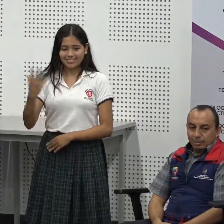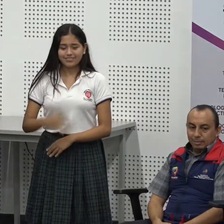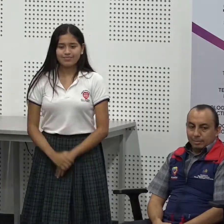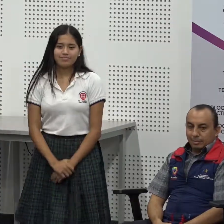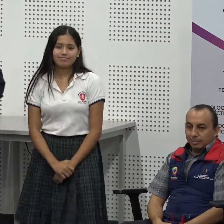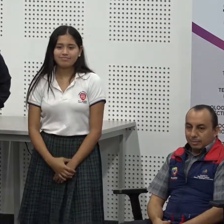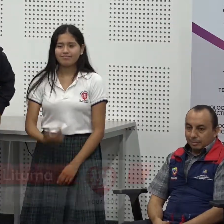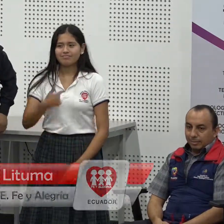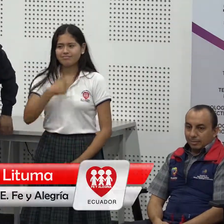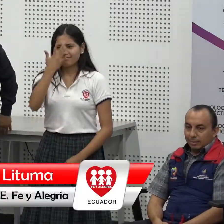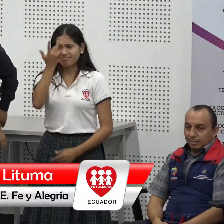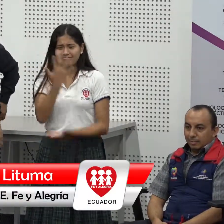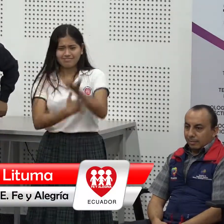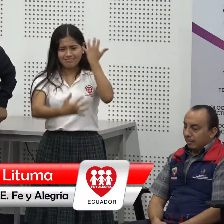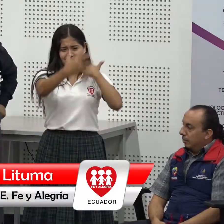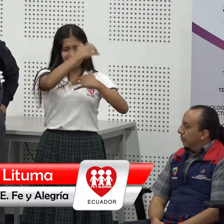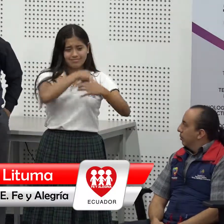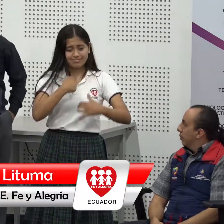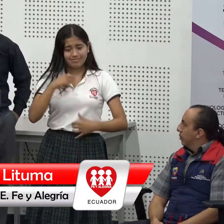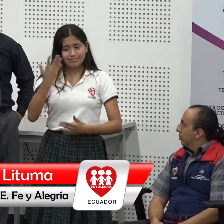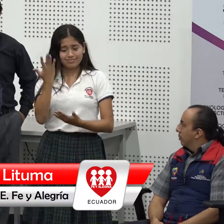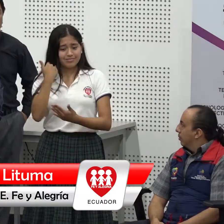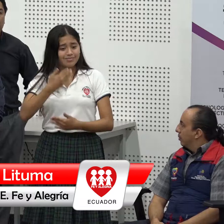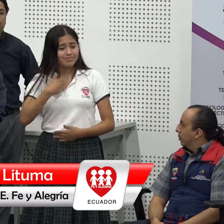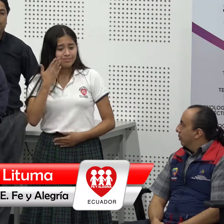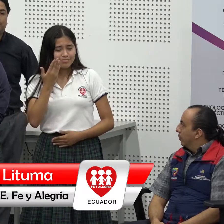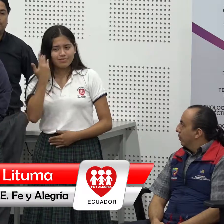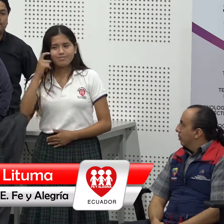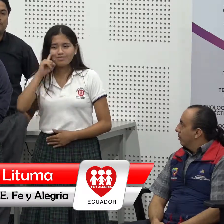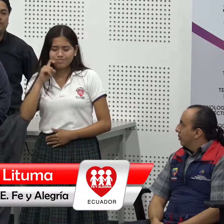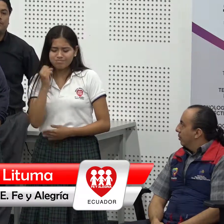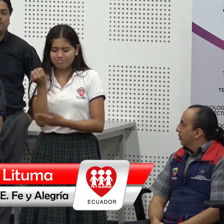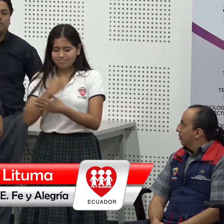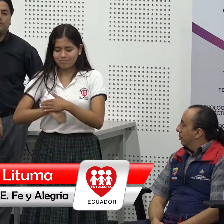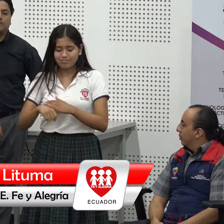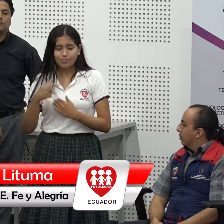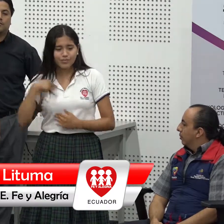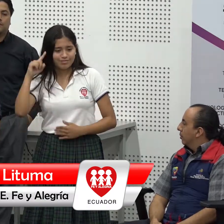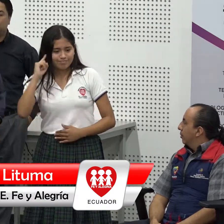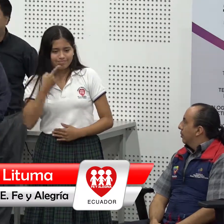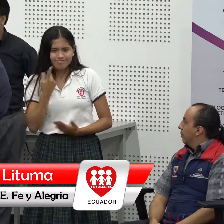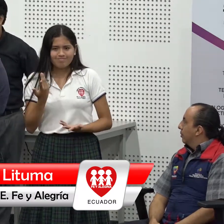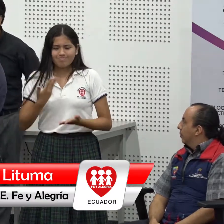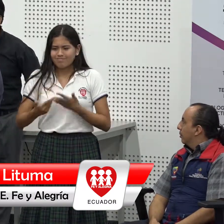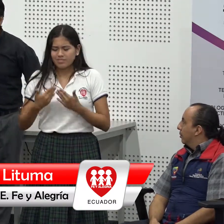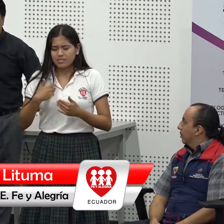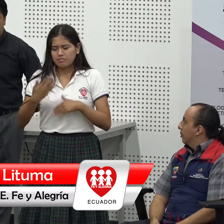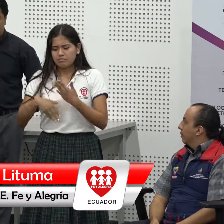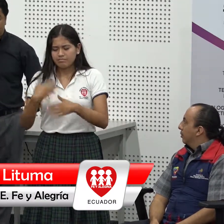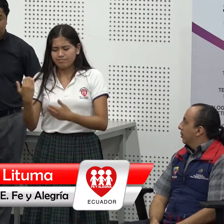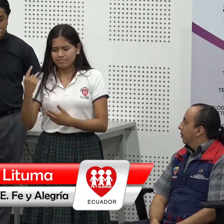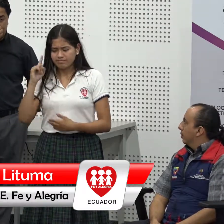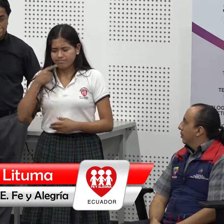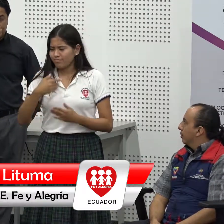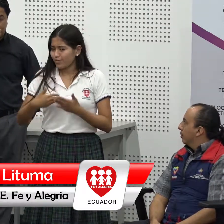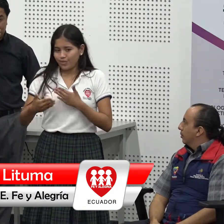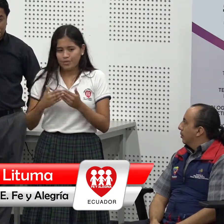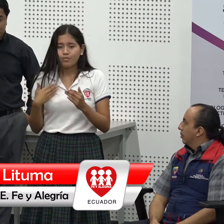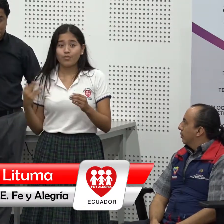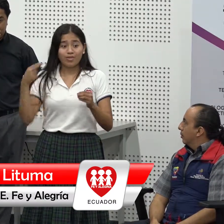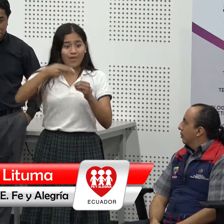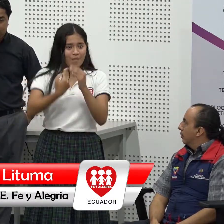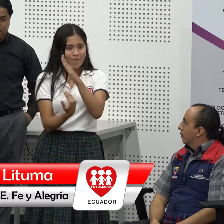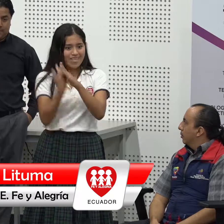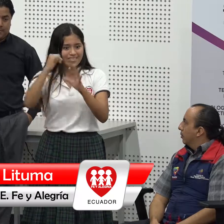hola muy buenos días con todos bueno desde hace mucho tiempo atrás con mi mamá cuando se embarazó y bueno descubrió tener